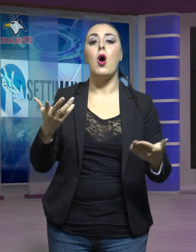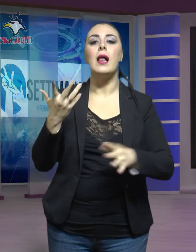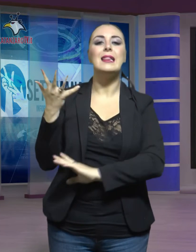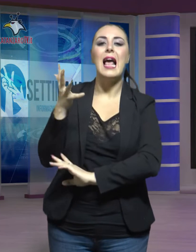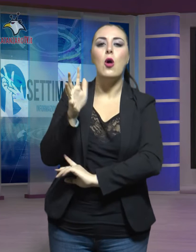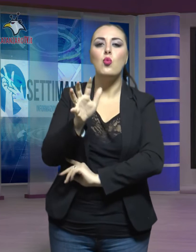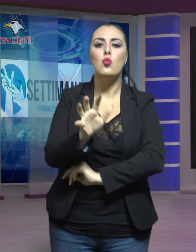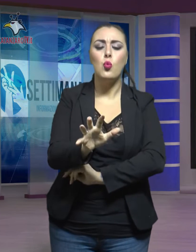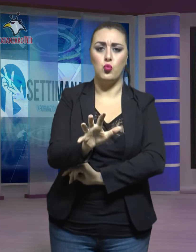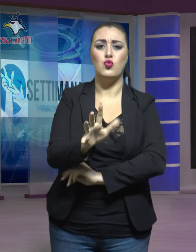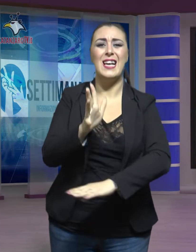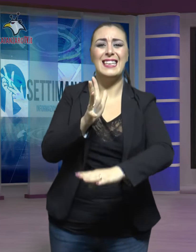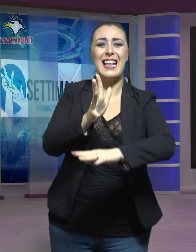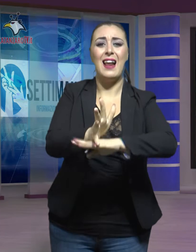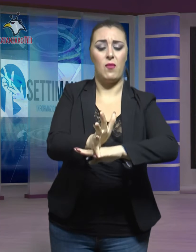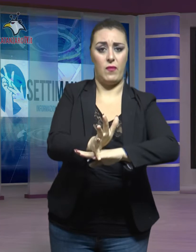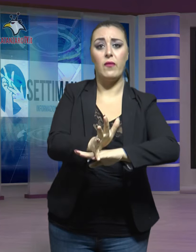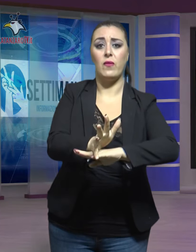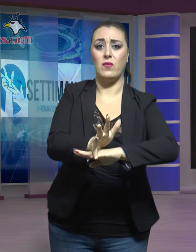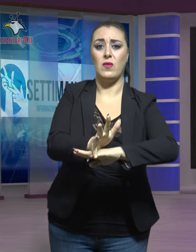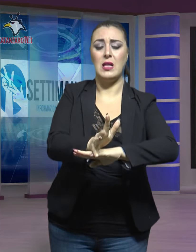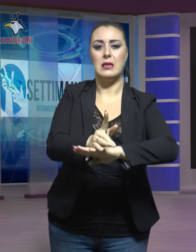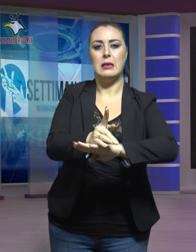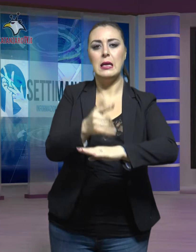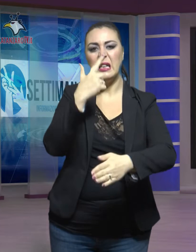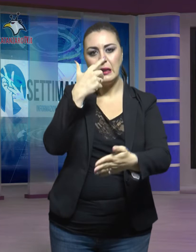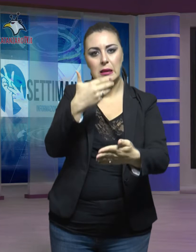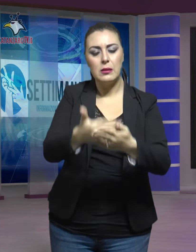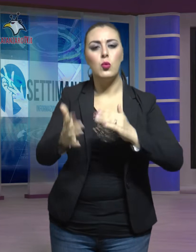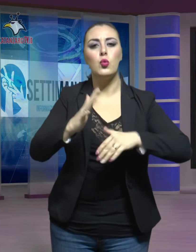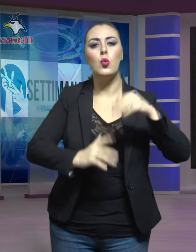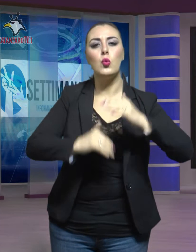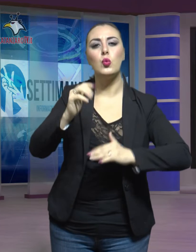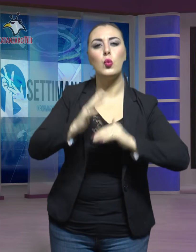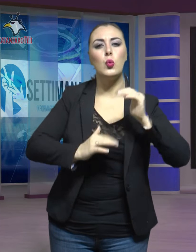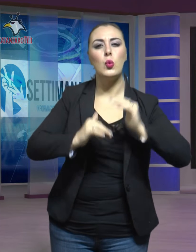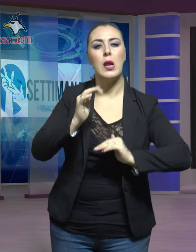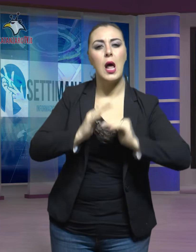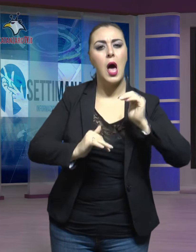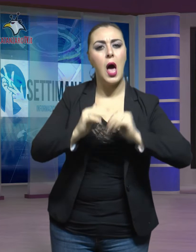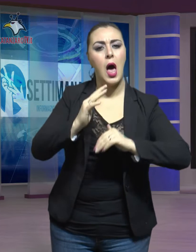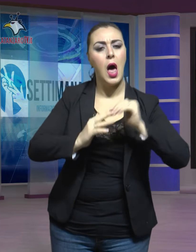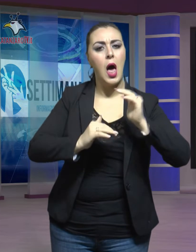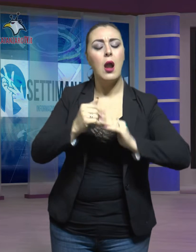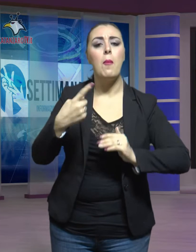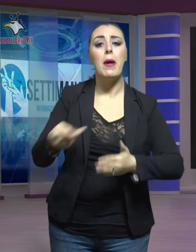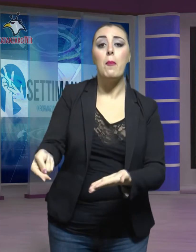degli interventi di carattere strutturale e per la programmazione